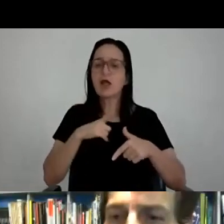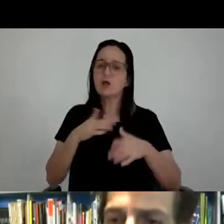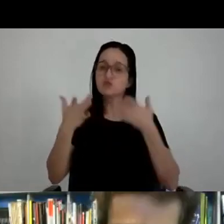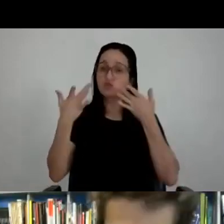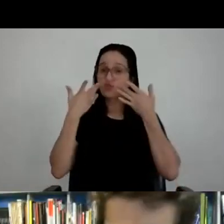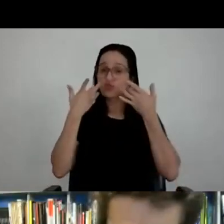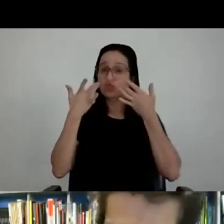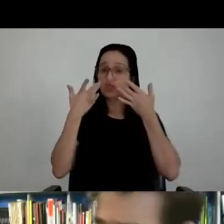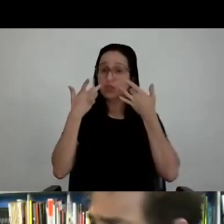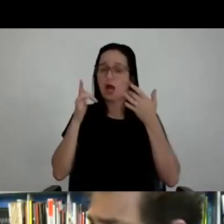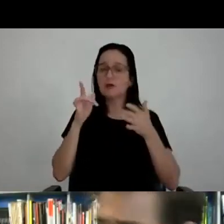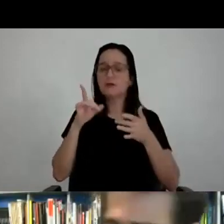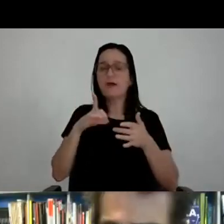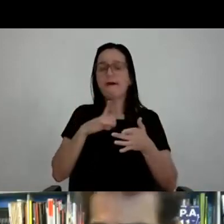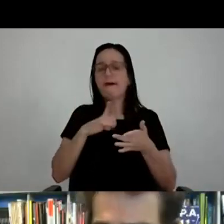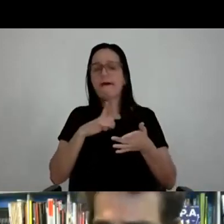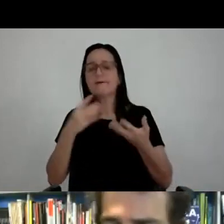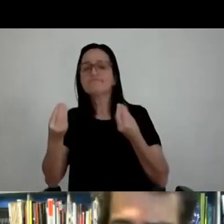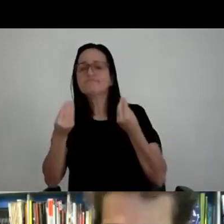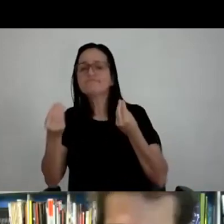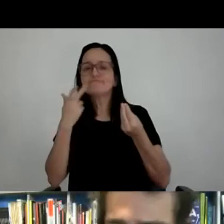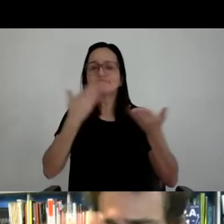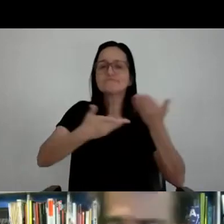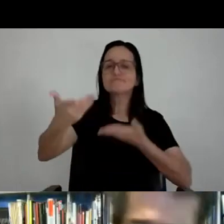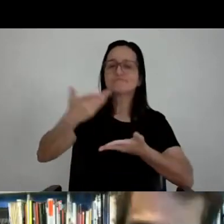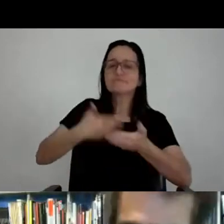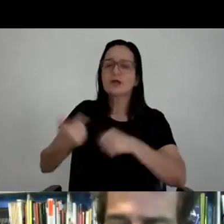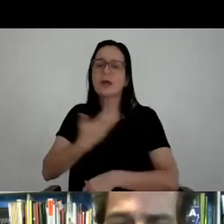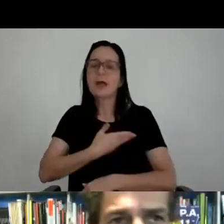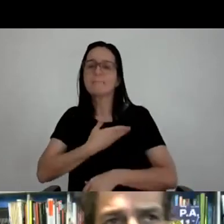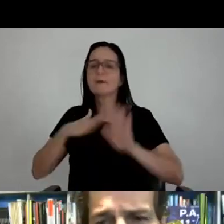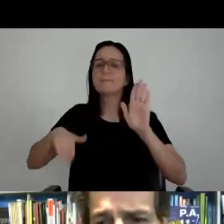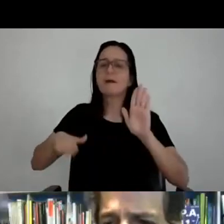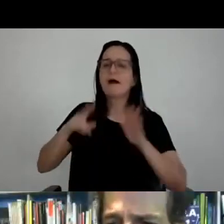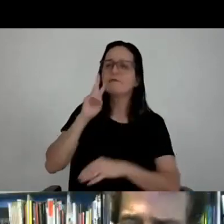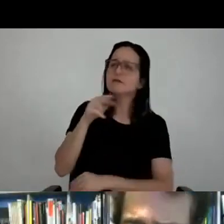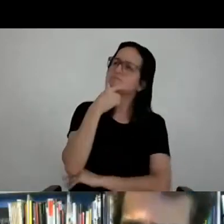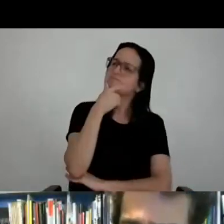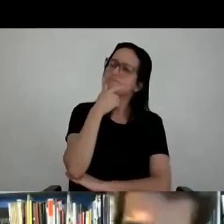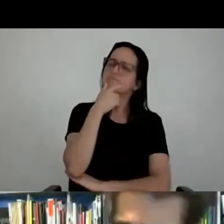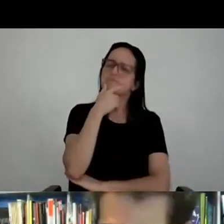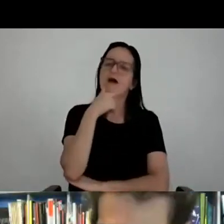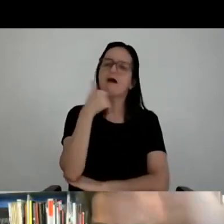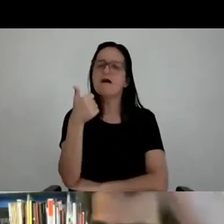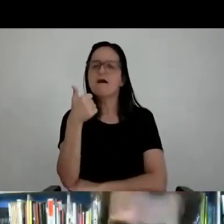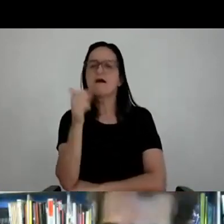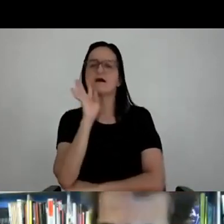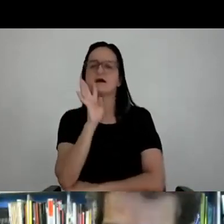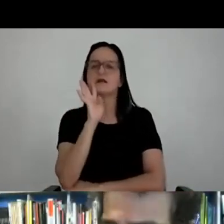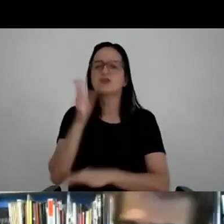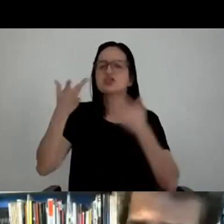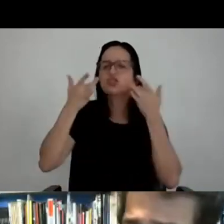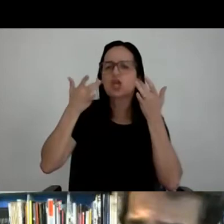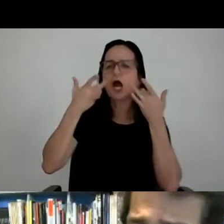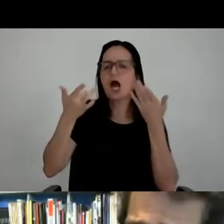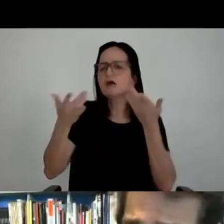arquiteto talentoso, entrei ali de farra, uns amigos, as amigas da praia, vamos lá, eu estava pegando onda, vamos lá, vamos lá, fazer teatro, tem um personagem lá,